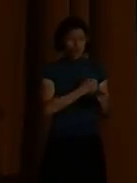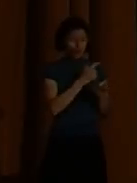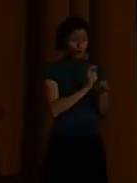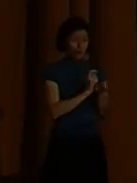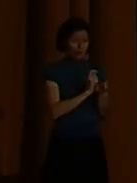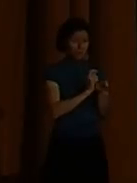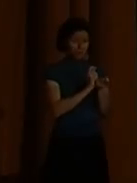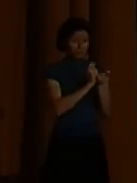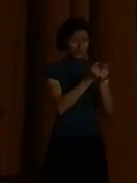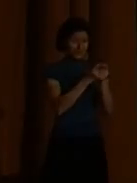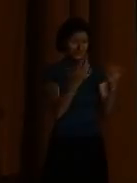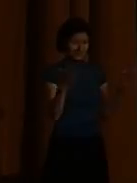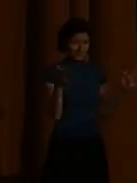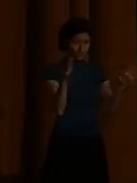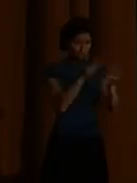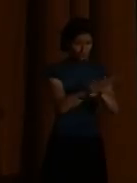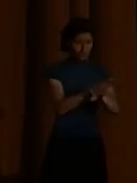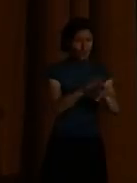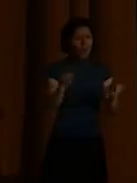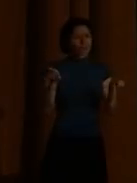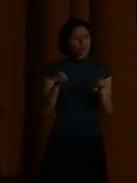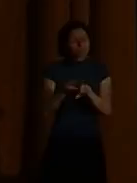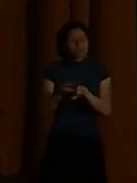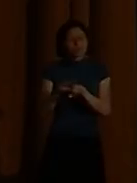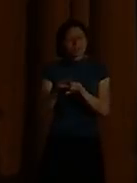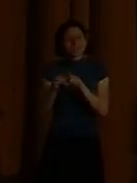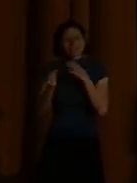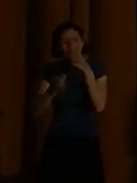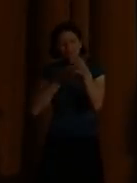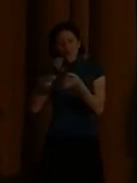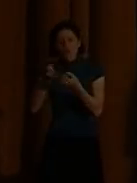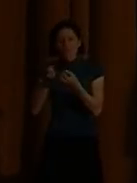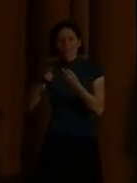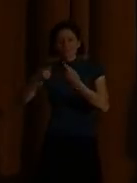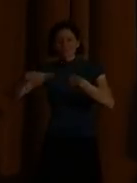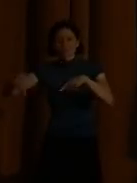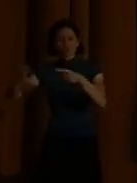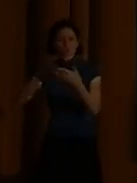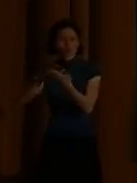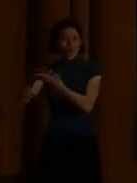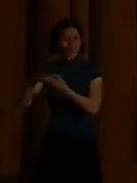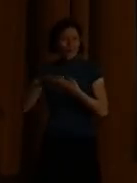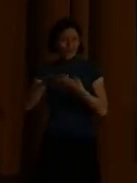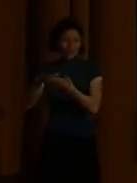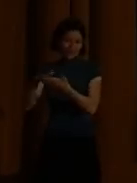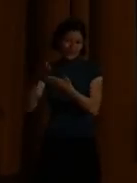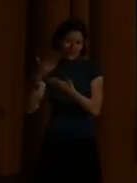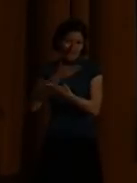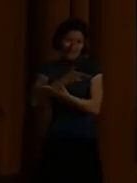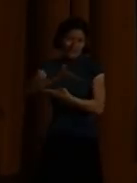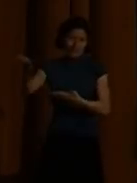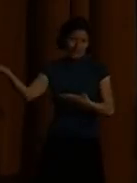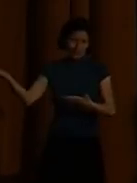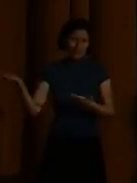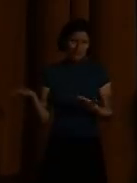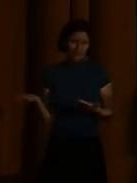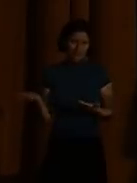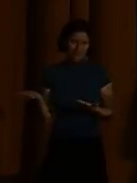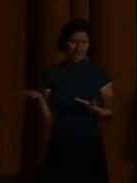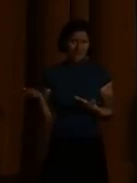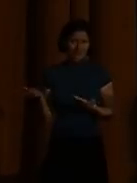Das heißt, ein ganz wesentlicher Schritt ist dieses gemeinsame Arbeiten an inklusiven Werten. Das